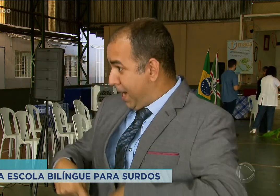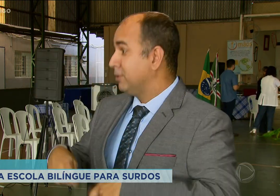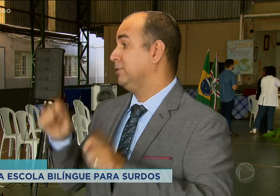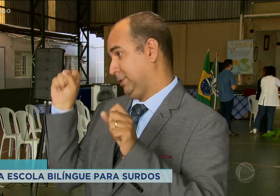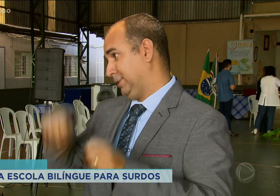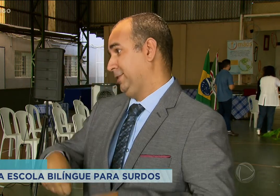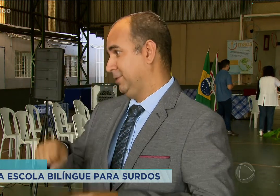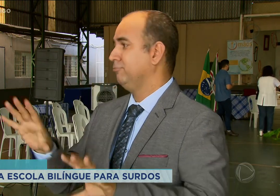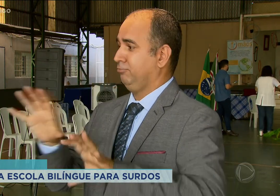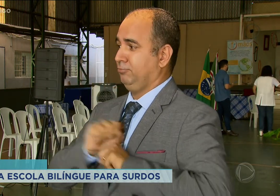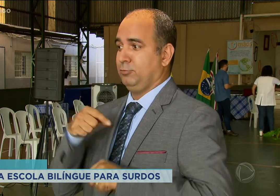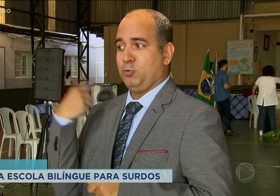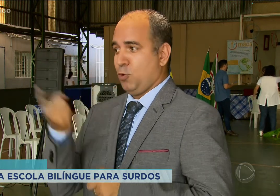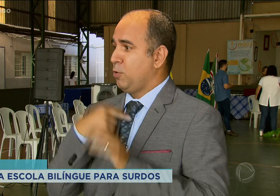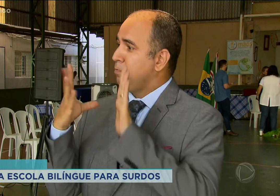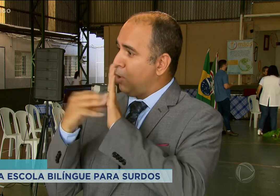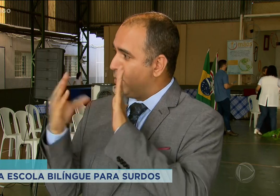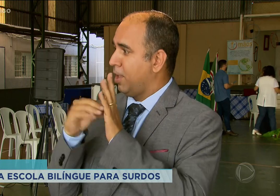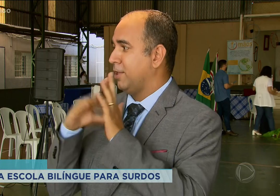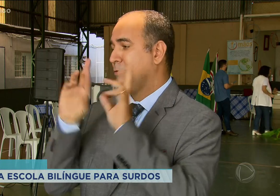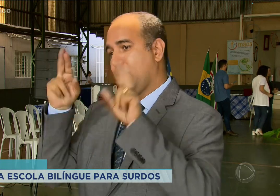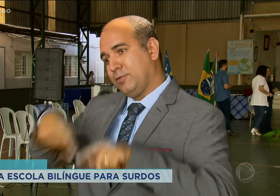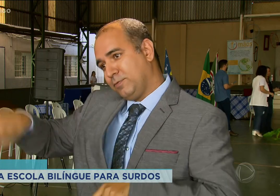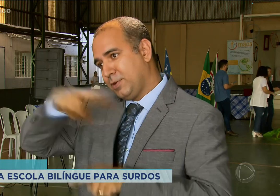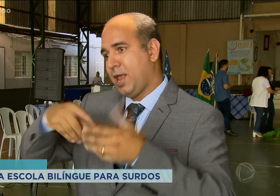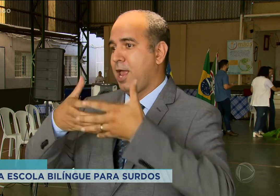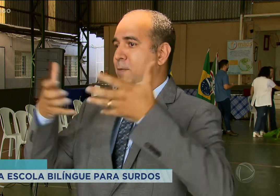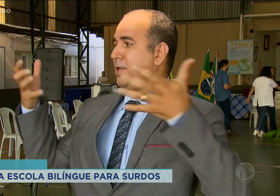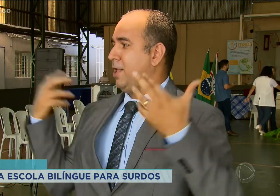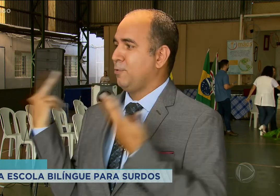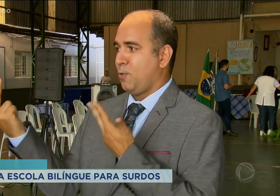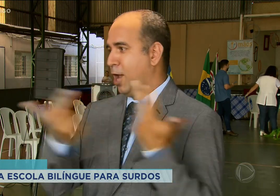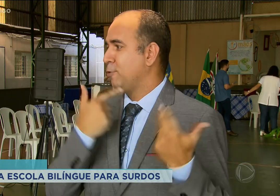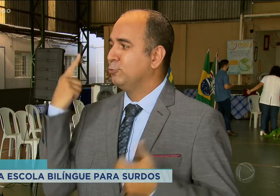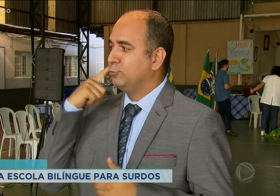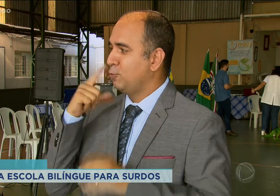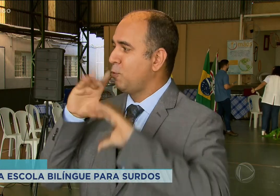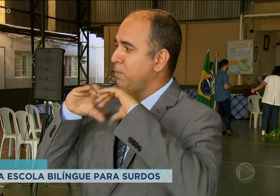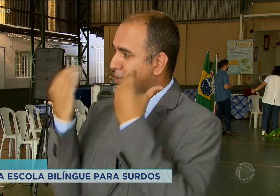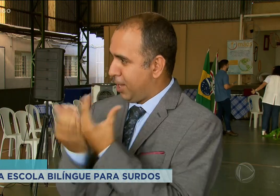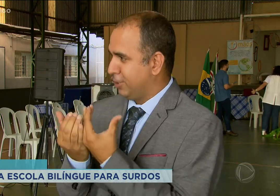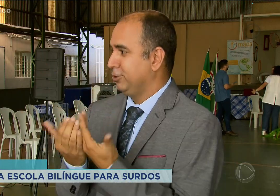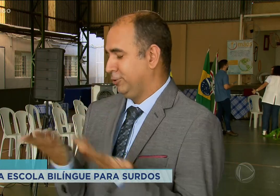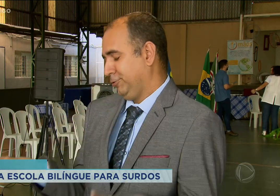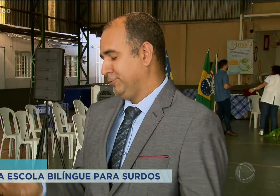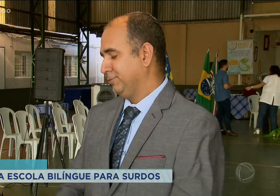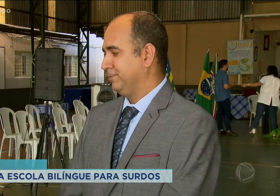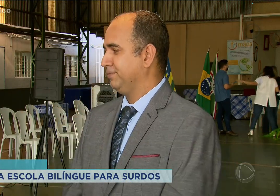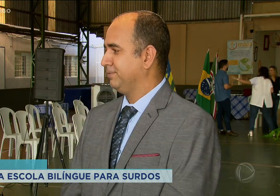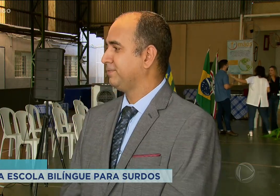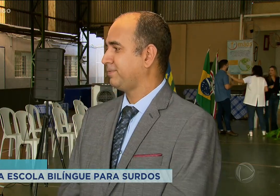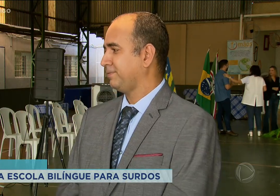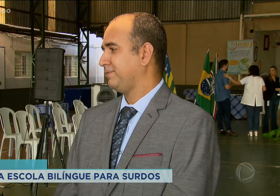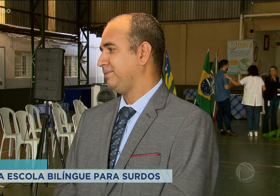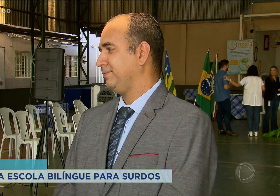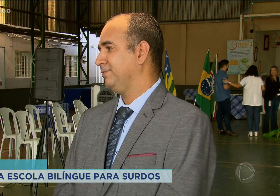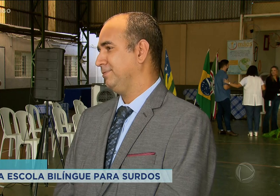quero dizer a todos os surdos que é possível sim vocês terem essa formação, todos os surdos da comunidade